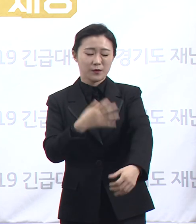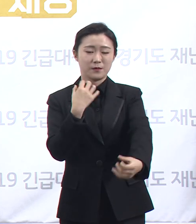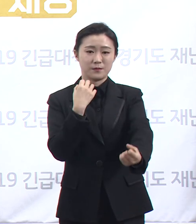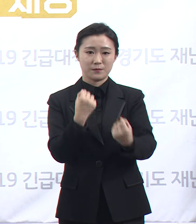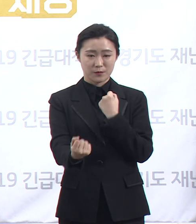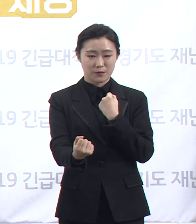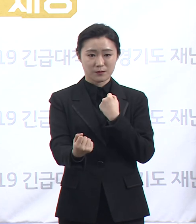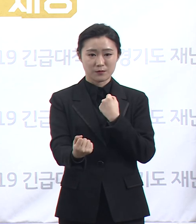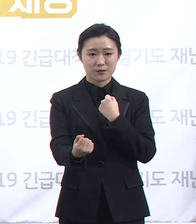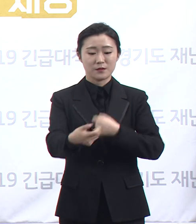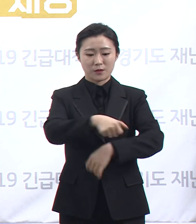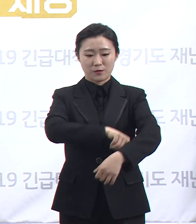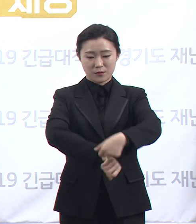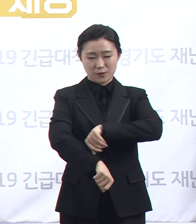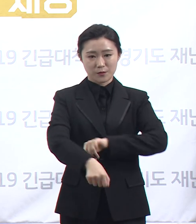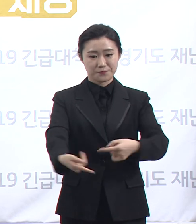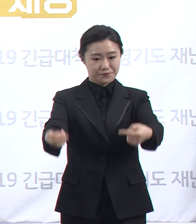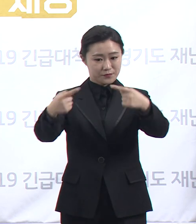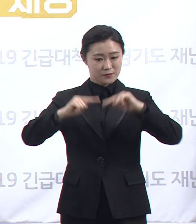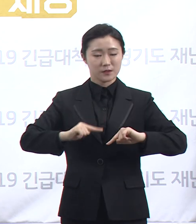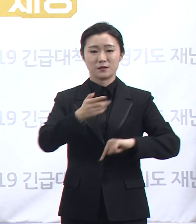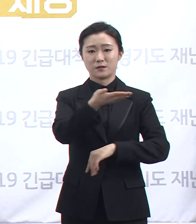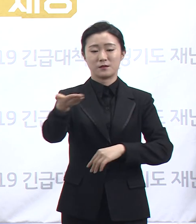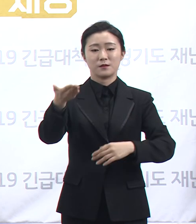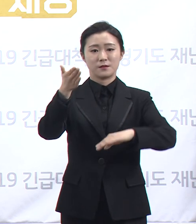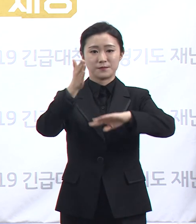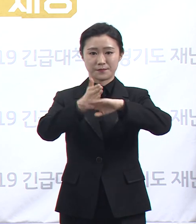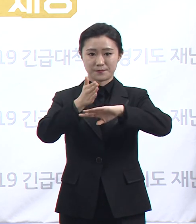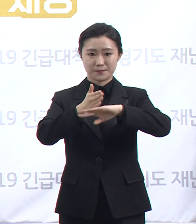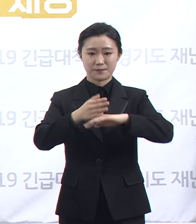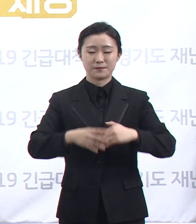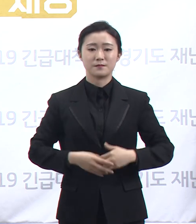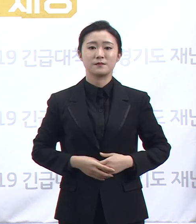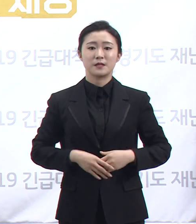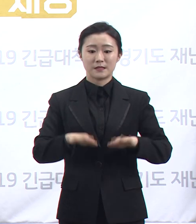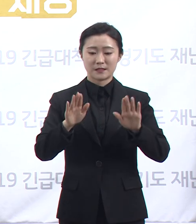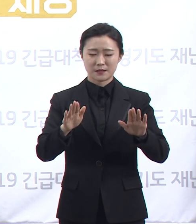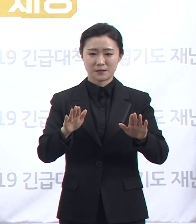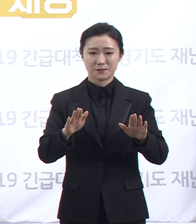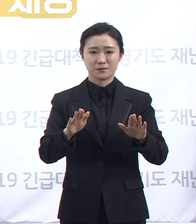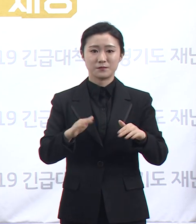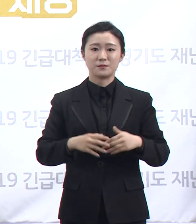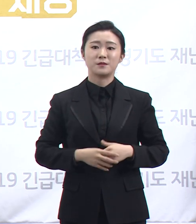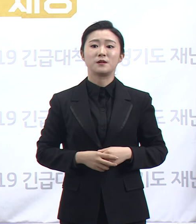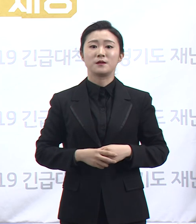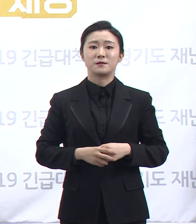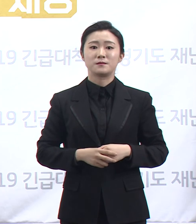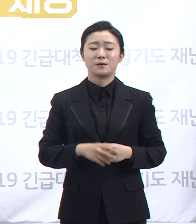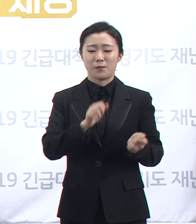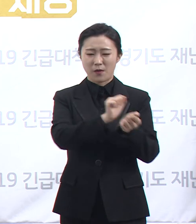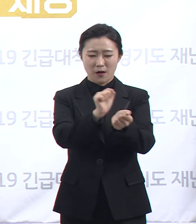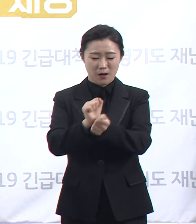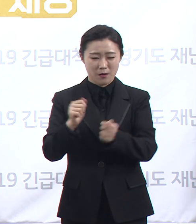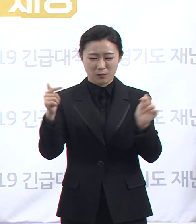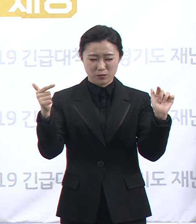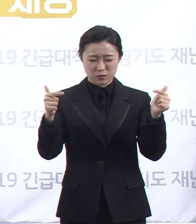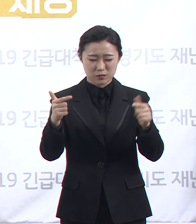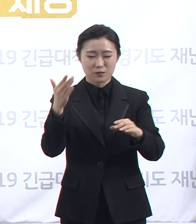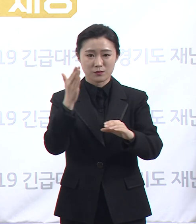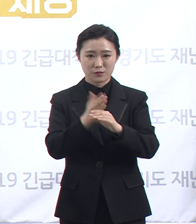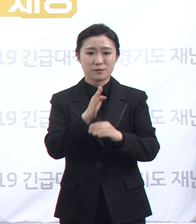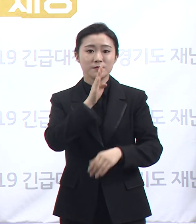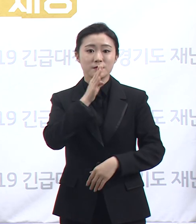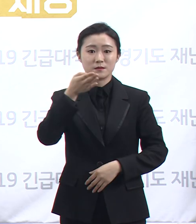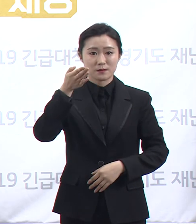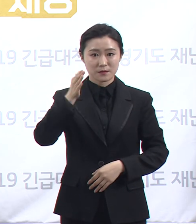여러분께 감사드립니다. 전국적으로 감염 확산이 진정되고 있는 추세이긴 하지만 수도권을 중심으로 집단 감염